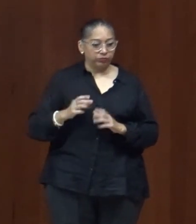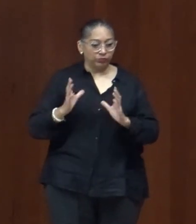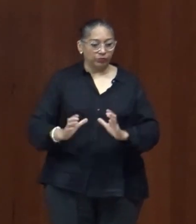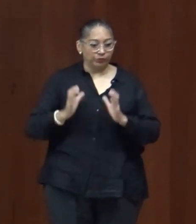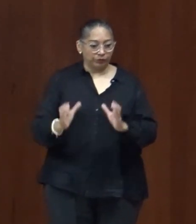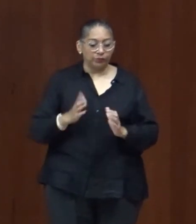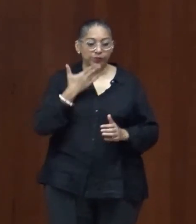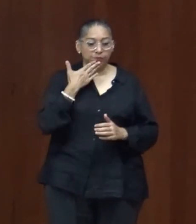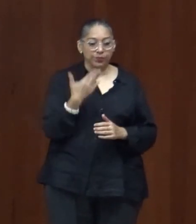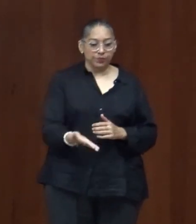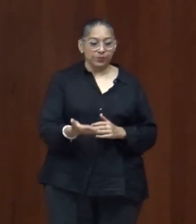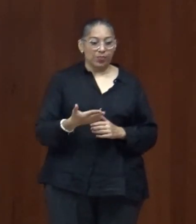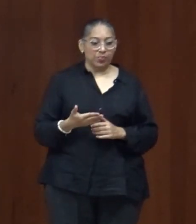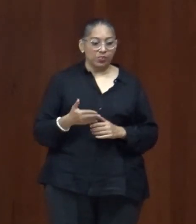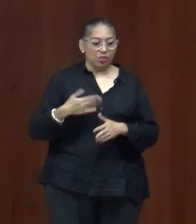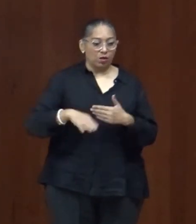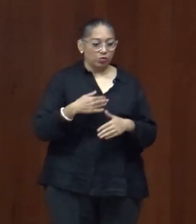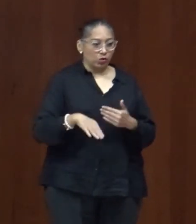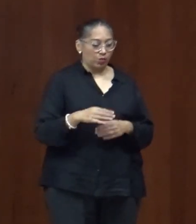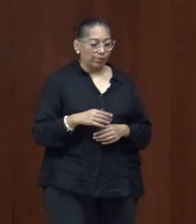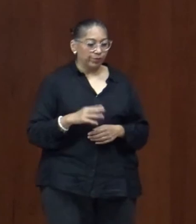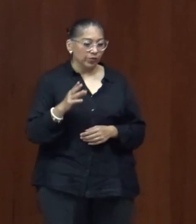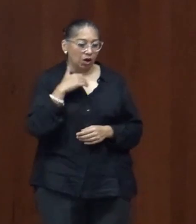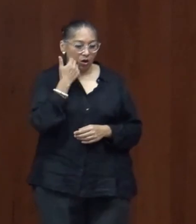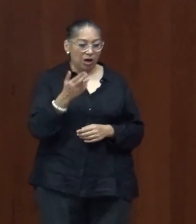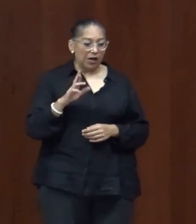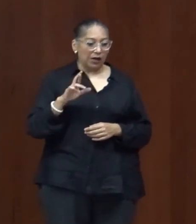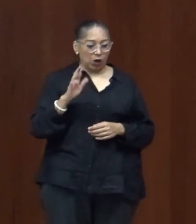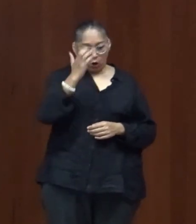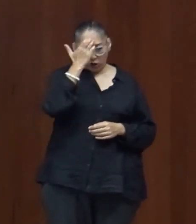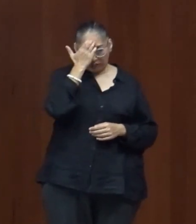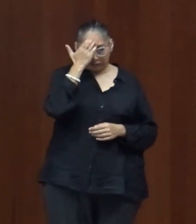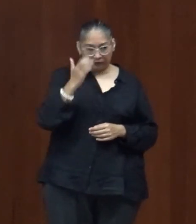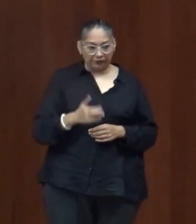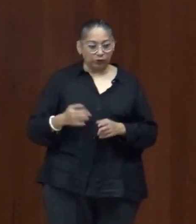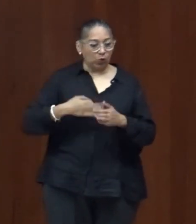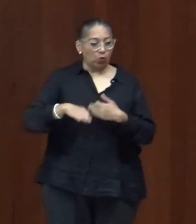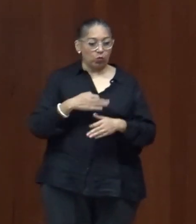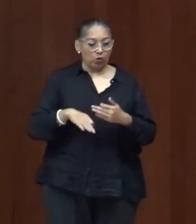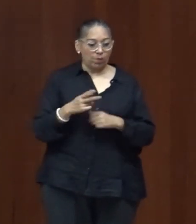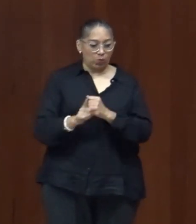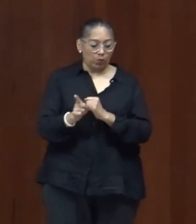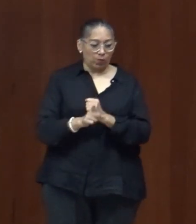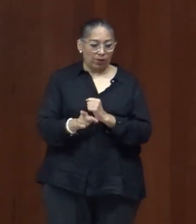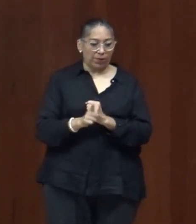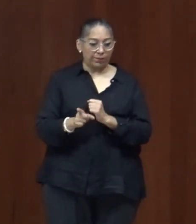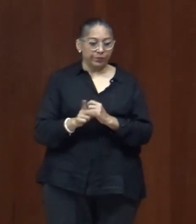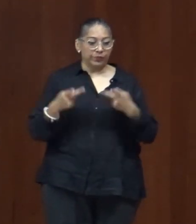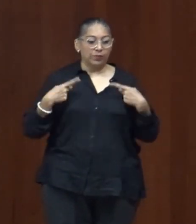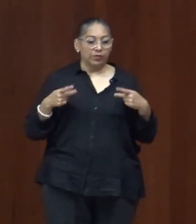y en ese sentido me gustaría hacer un reconocimiento de las dificultades que las personas con